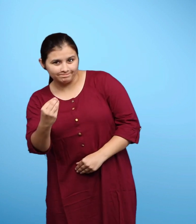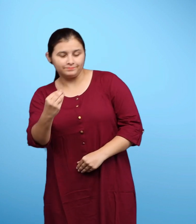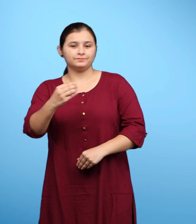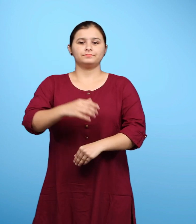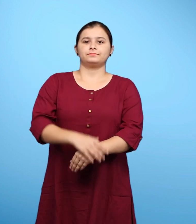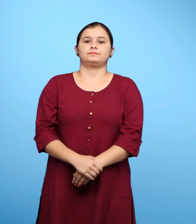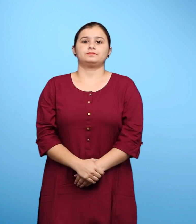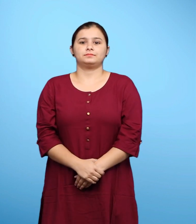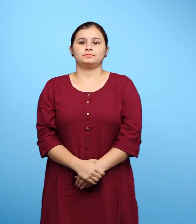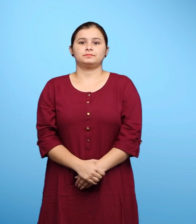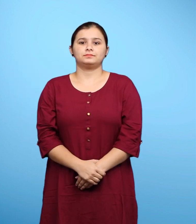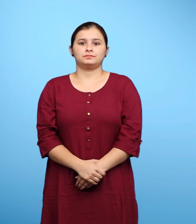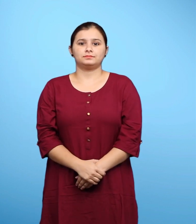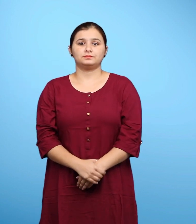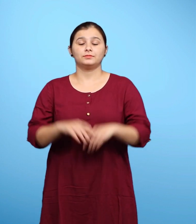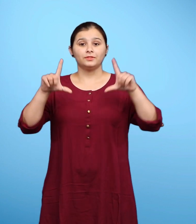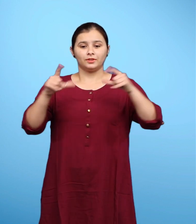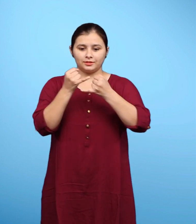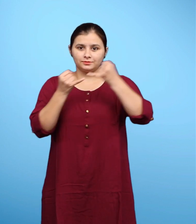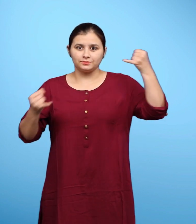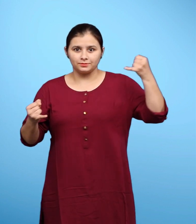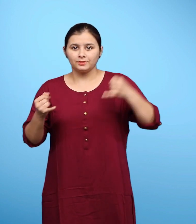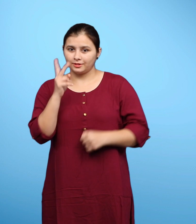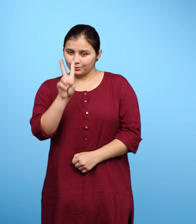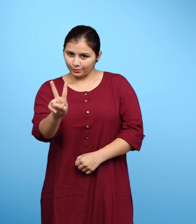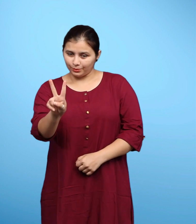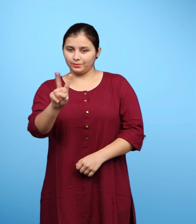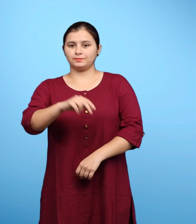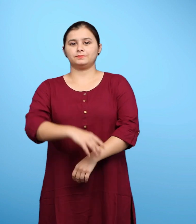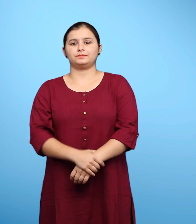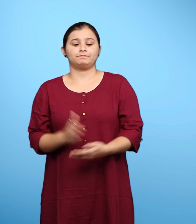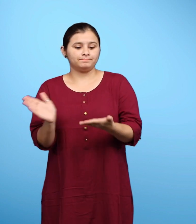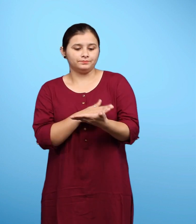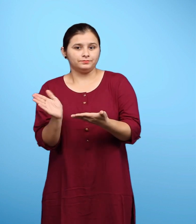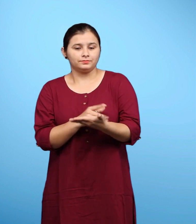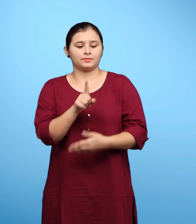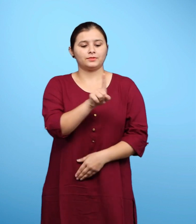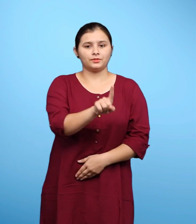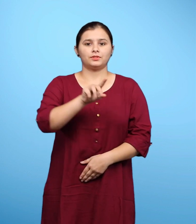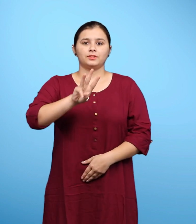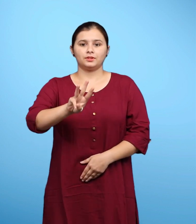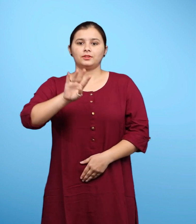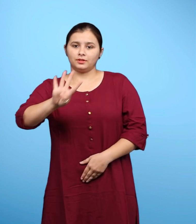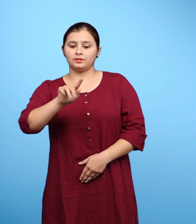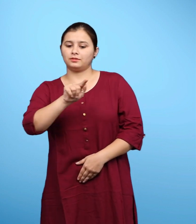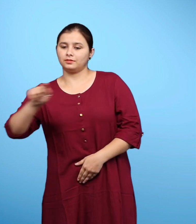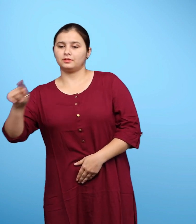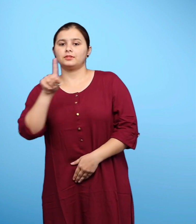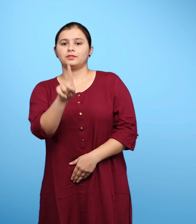चित्र कथा 2 प्रेश्ठ संख्या 134 से